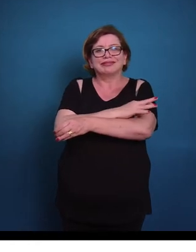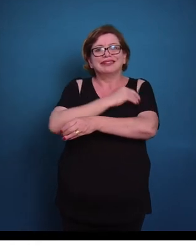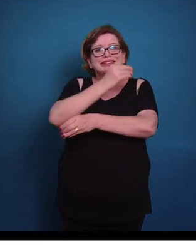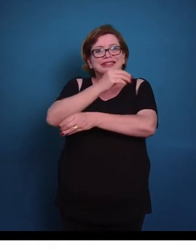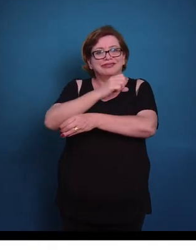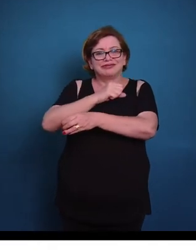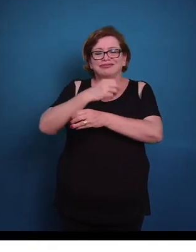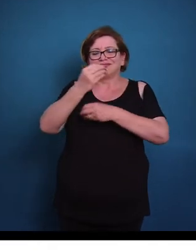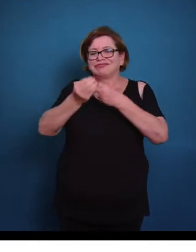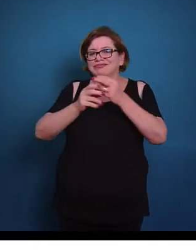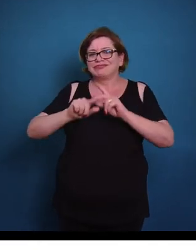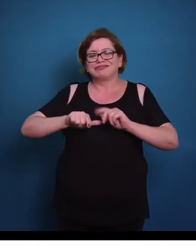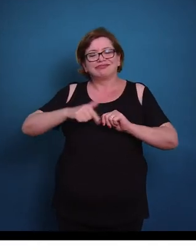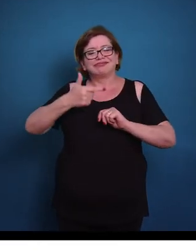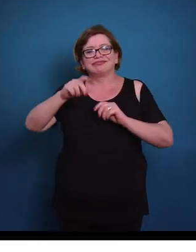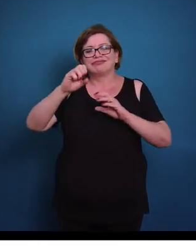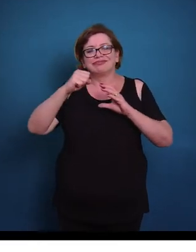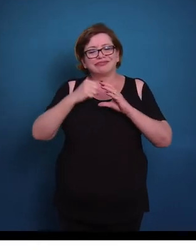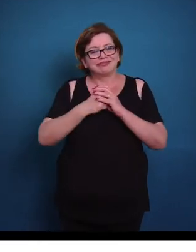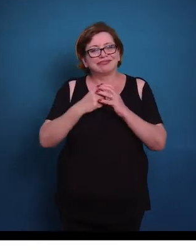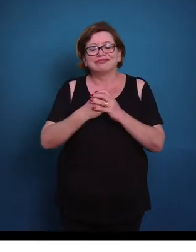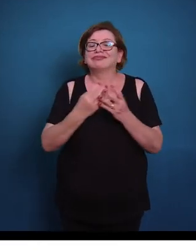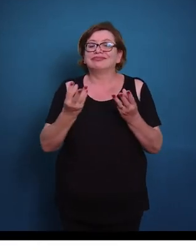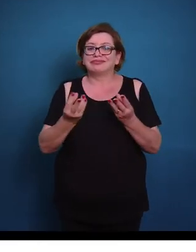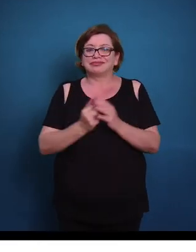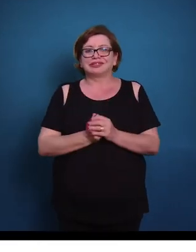neurônio ou, por exemplo, uma célula muscular.